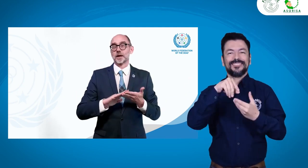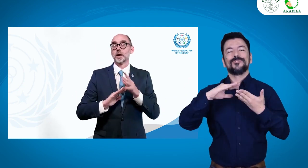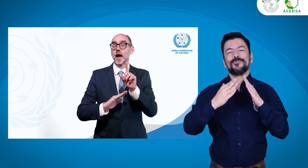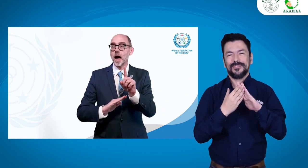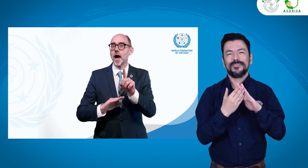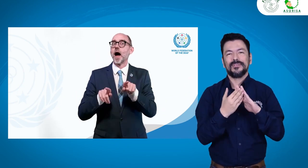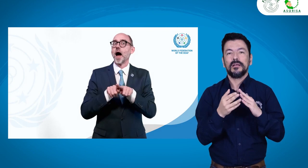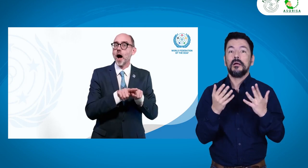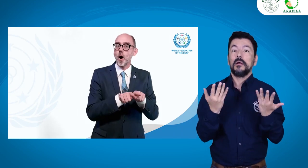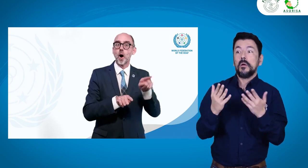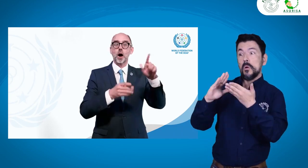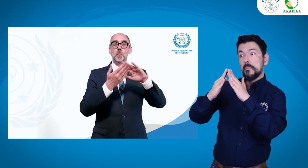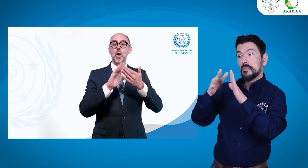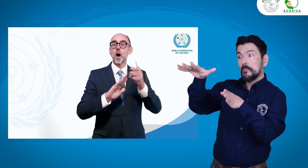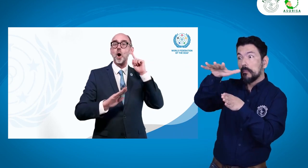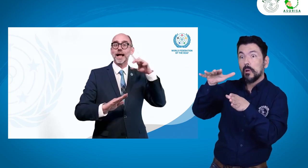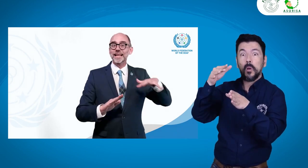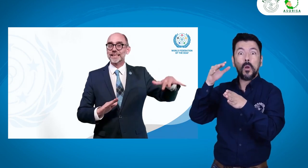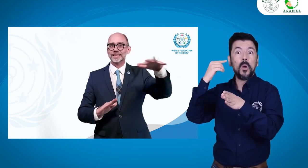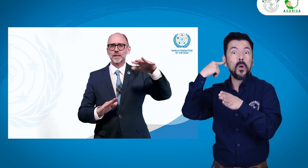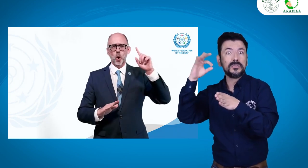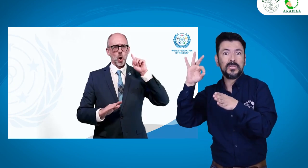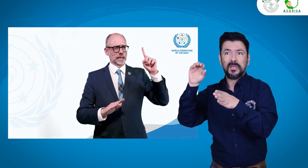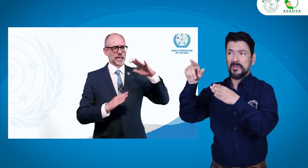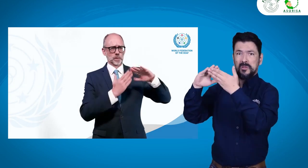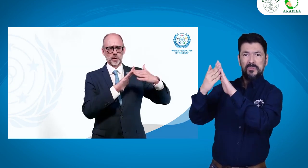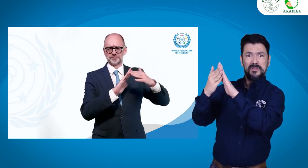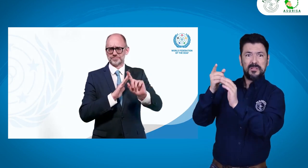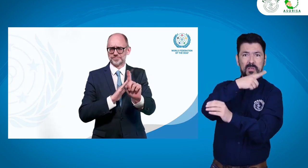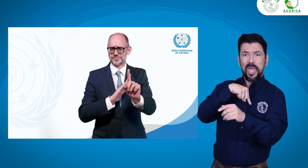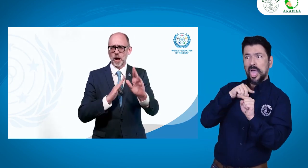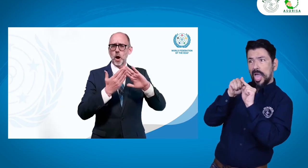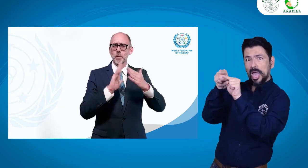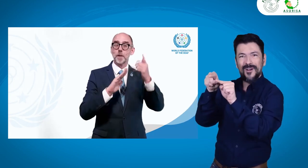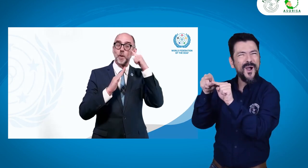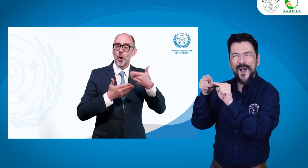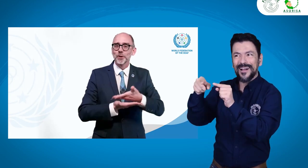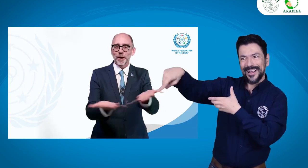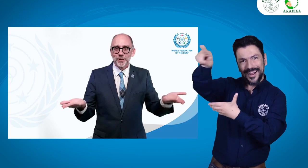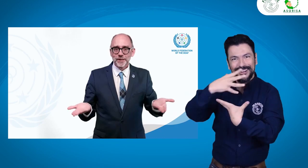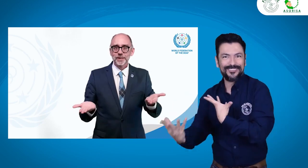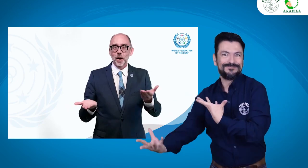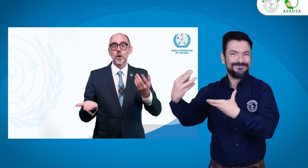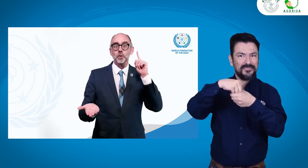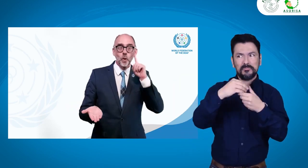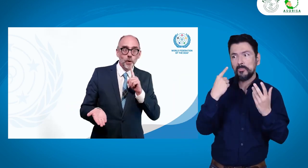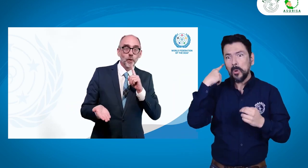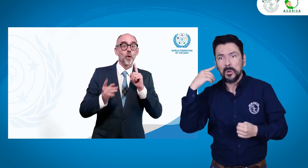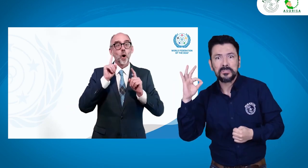oyentes también puedan conocer acerca de la comunidad. Sordos,